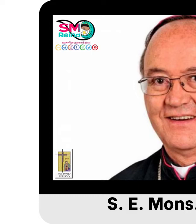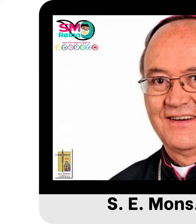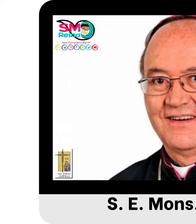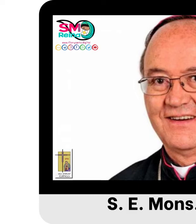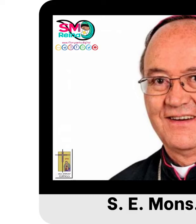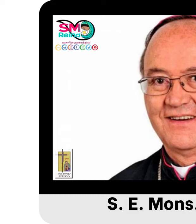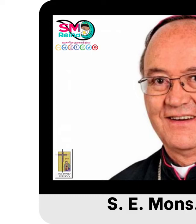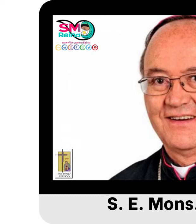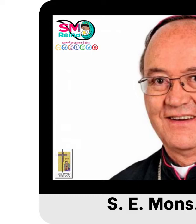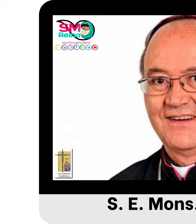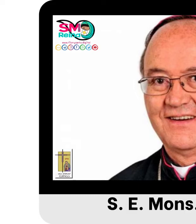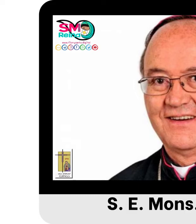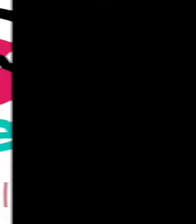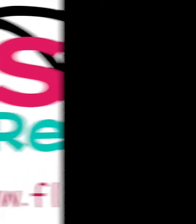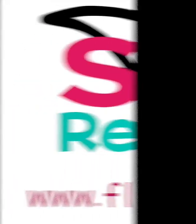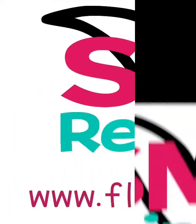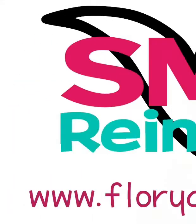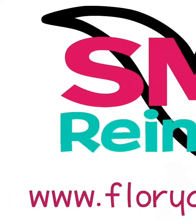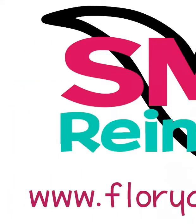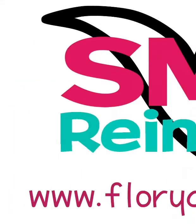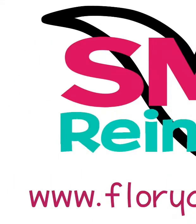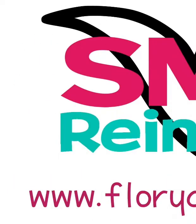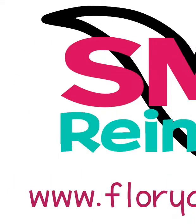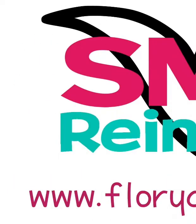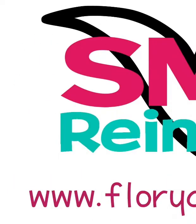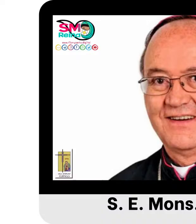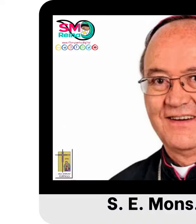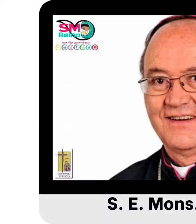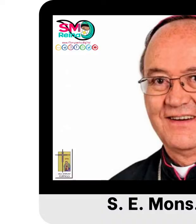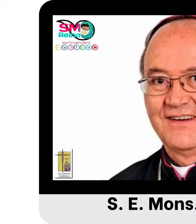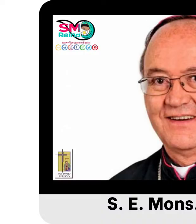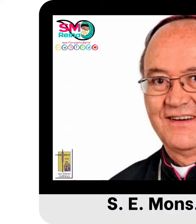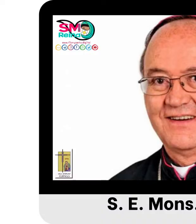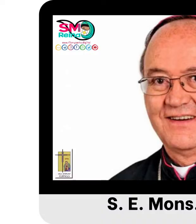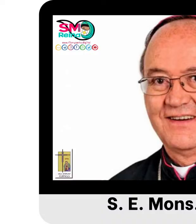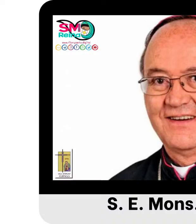Flor y Canto presenta